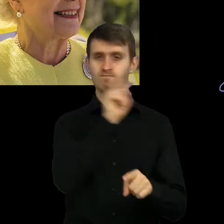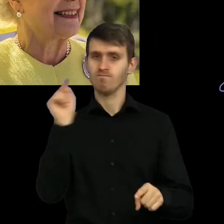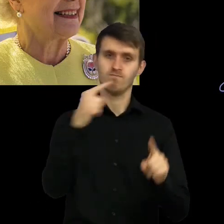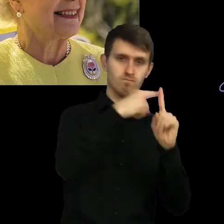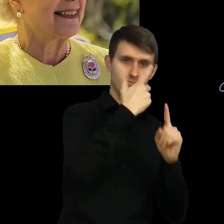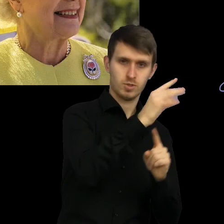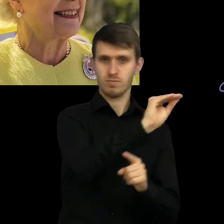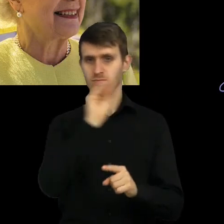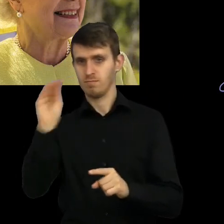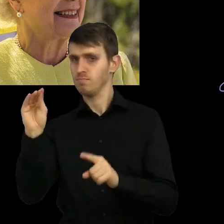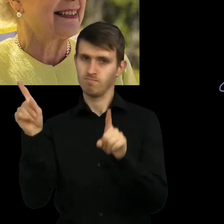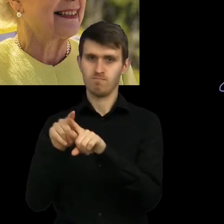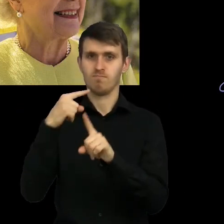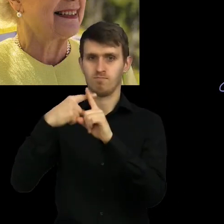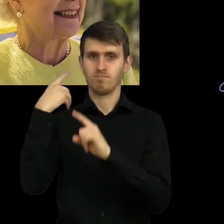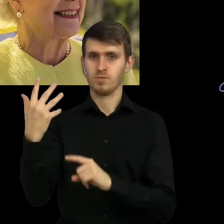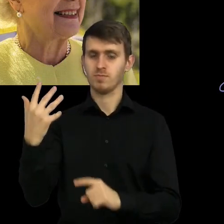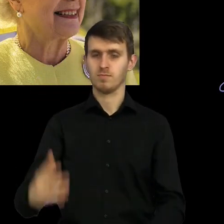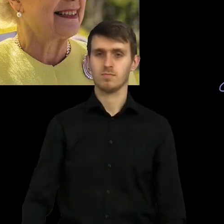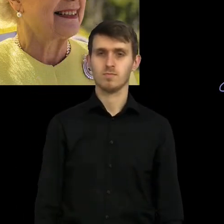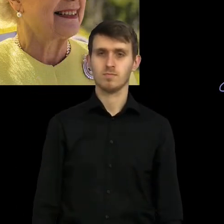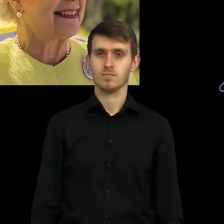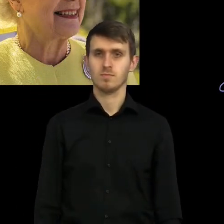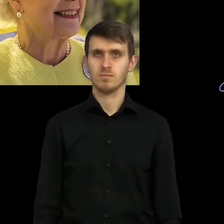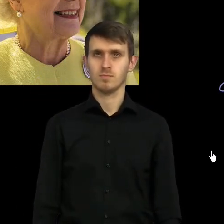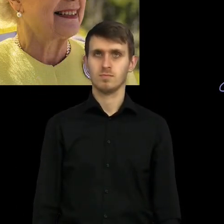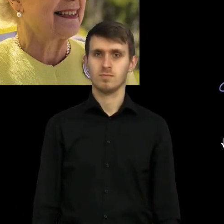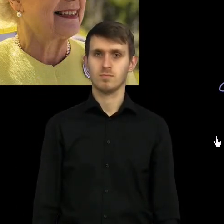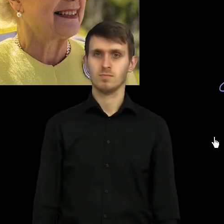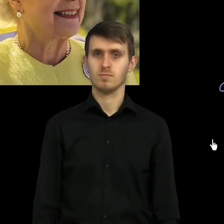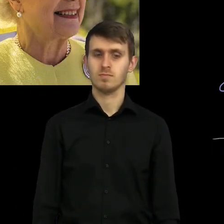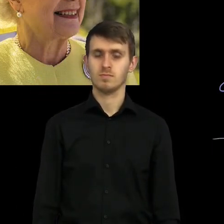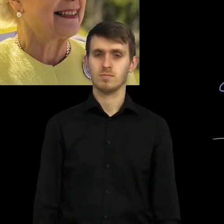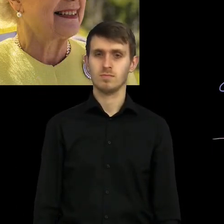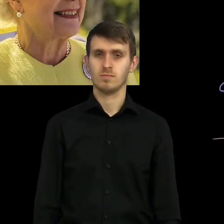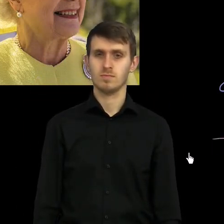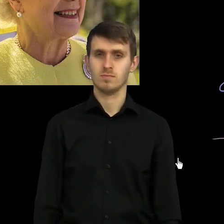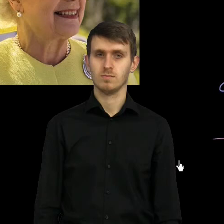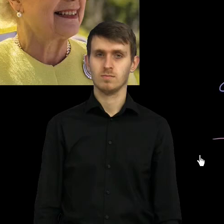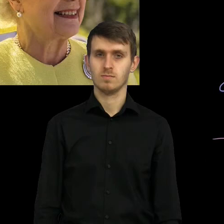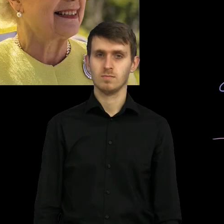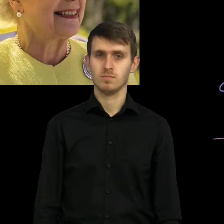Muszę też dodać 5 do prawej strony. Po lewej stronie zostaje więc a